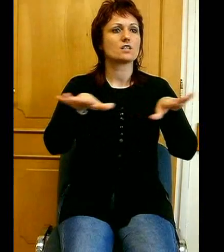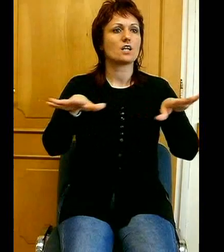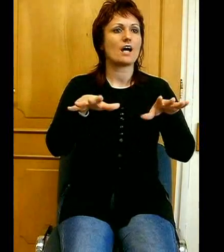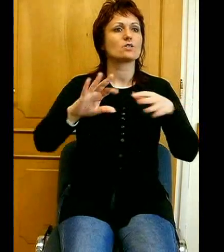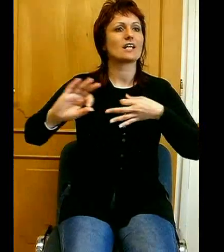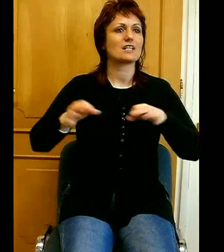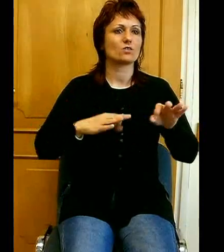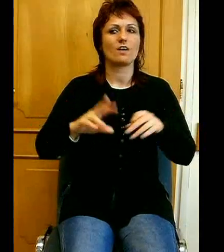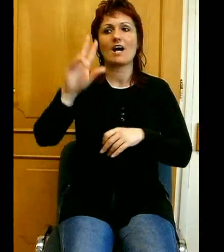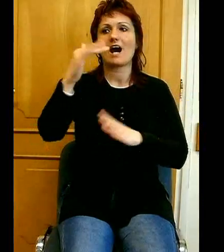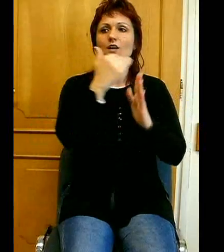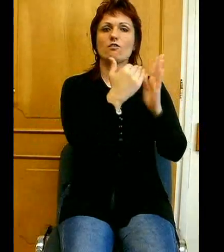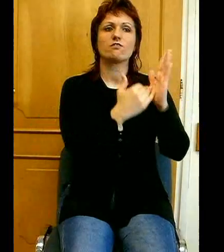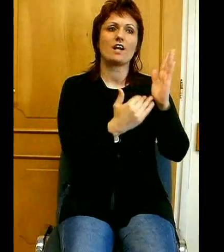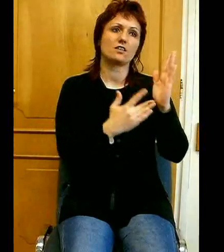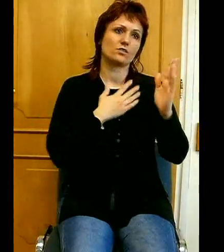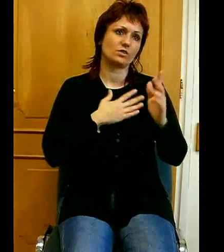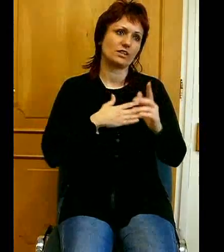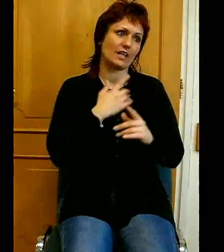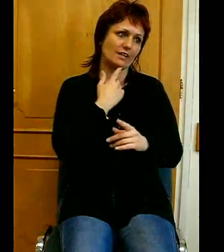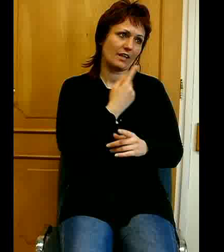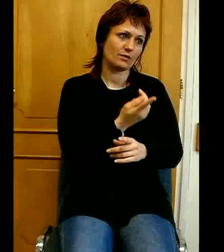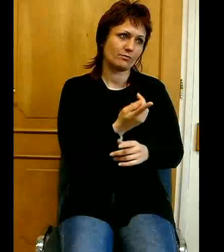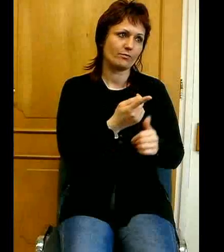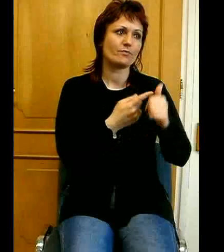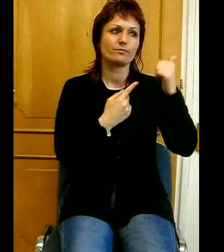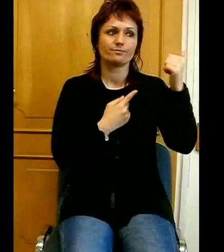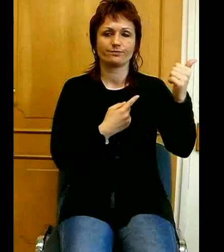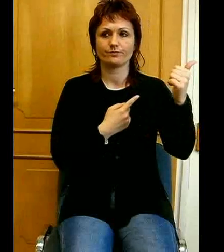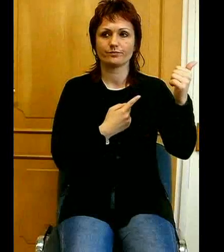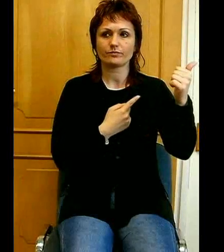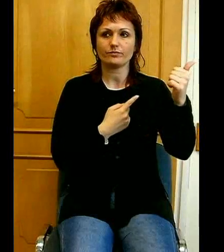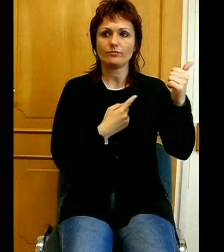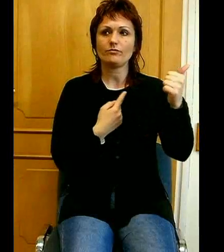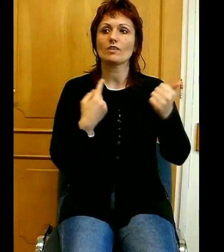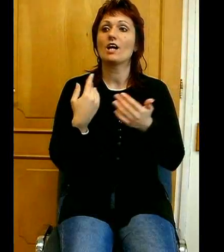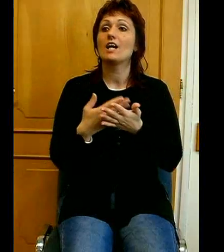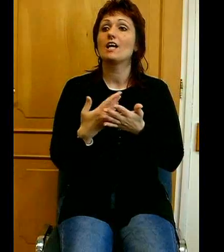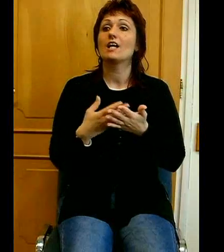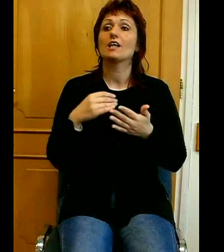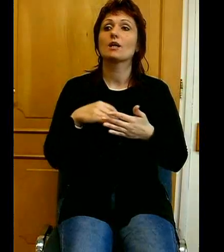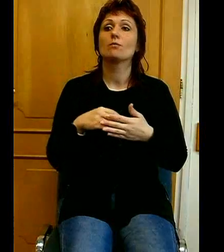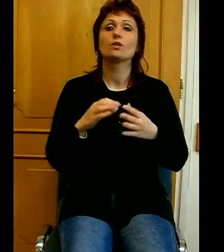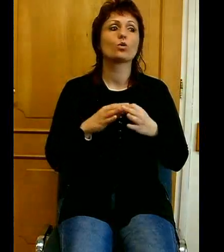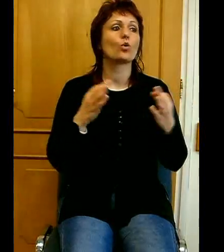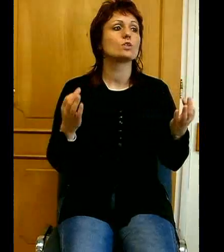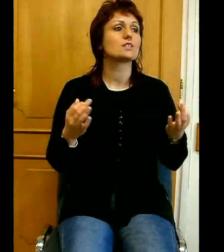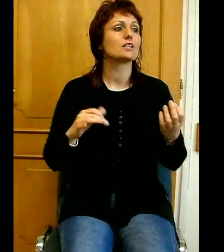feladatot szeretnék megemlíteni. Az egyik az, hogy legyen bennünk őszinte bűnvánat és bűnvallást,